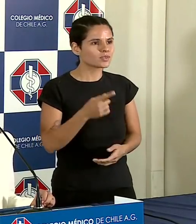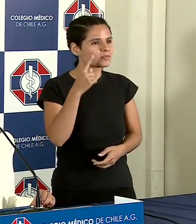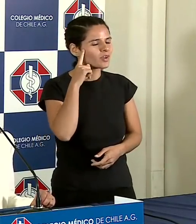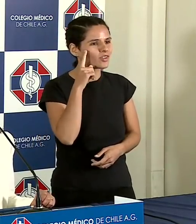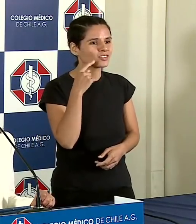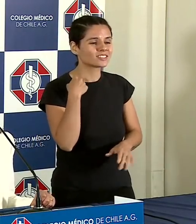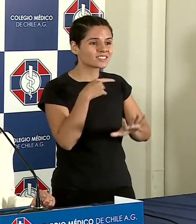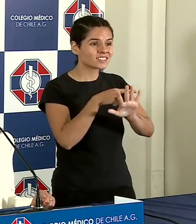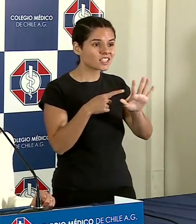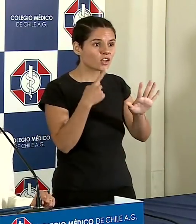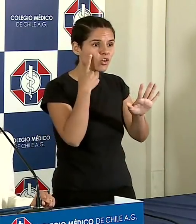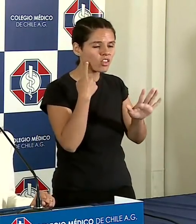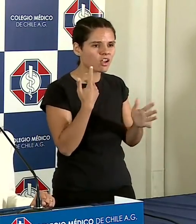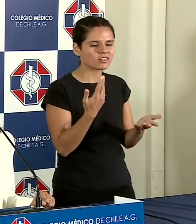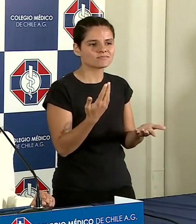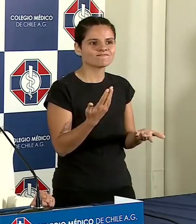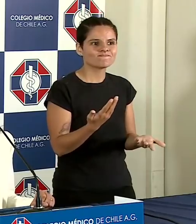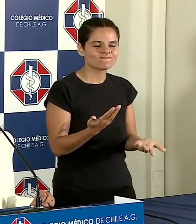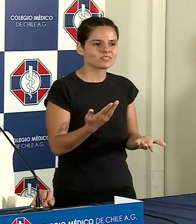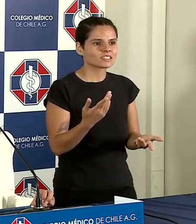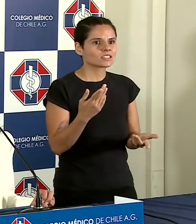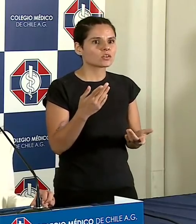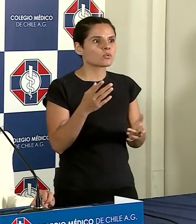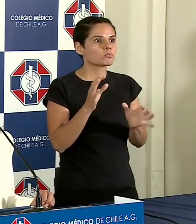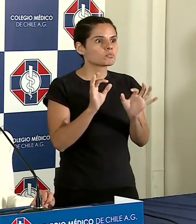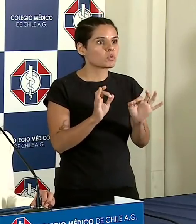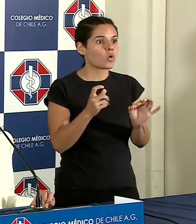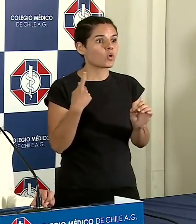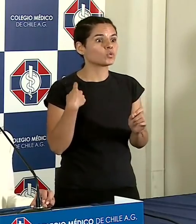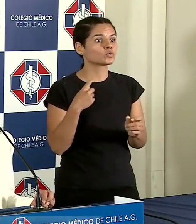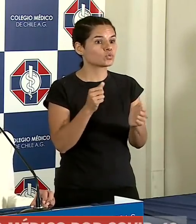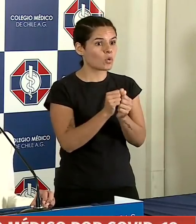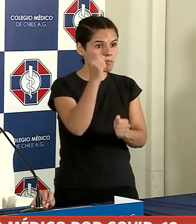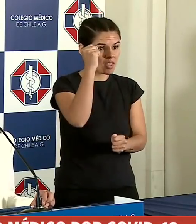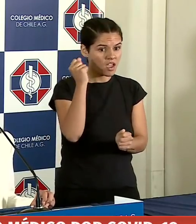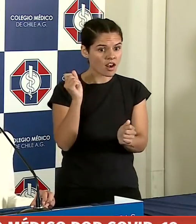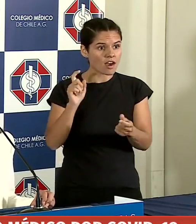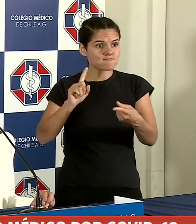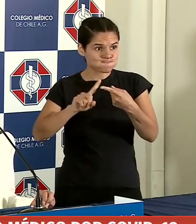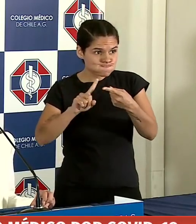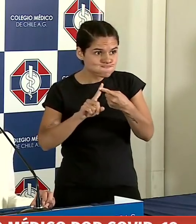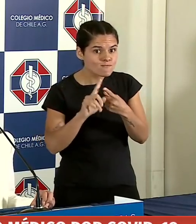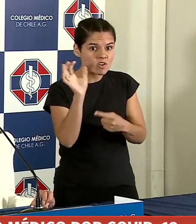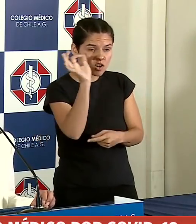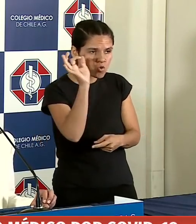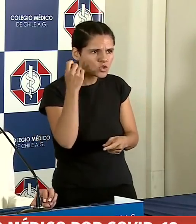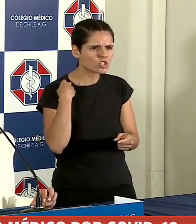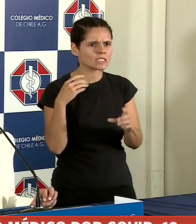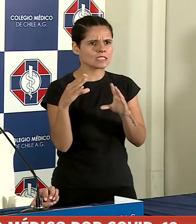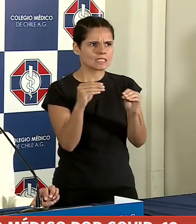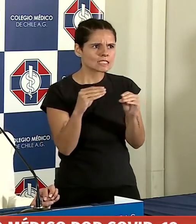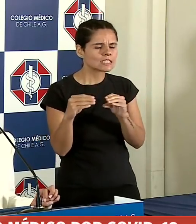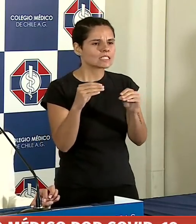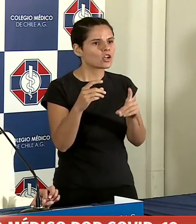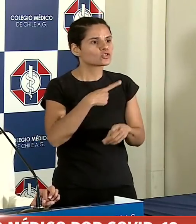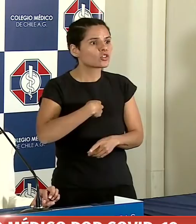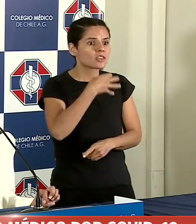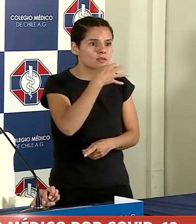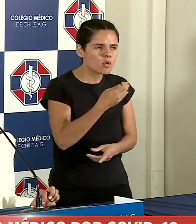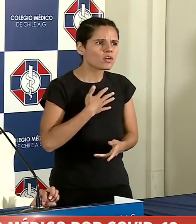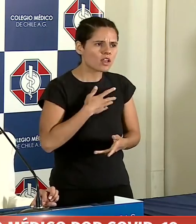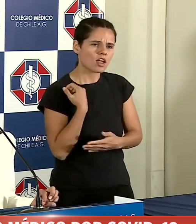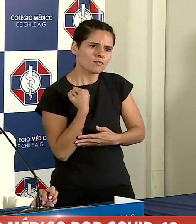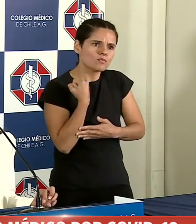tras cinco días de la reunión que mantuve con el Presidente de la República, donde reiteramos nuestra disposición de